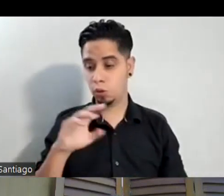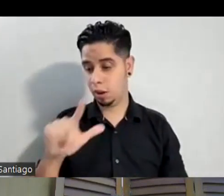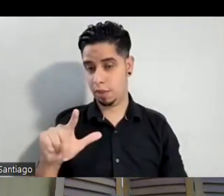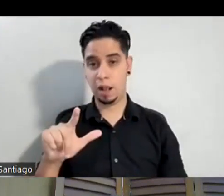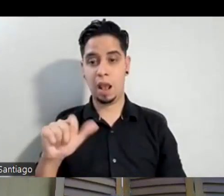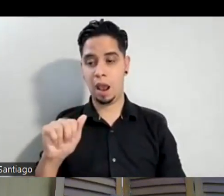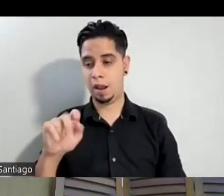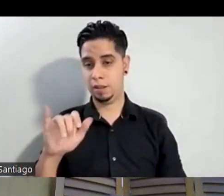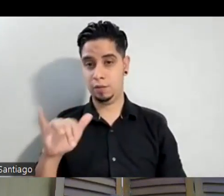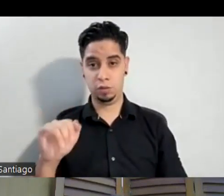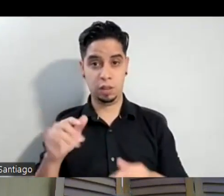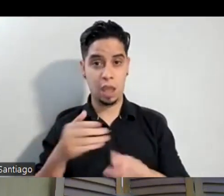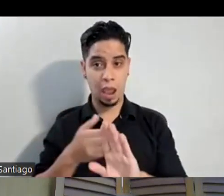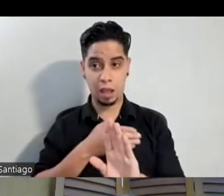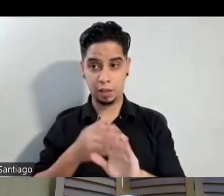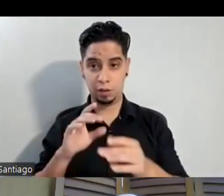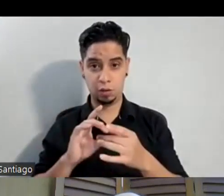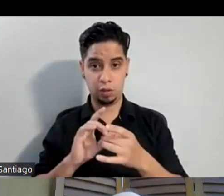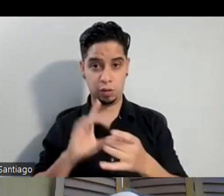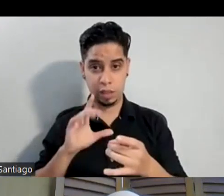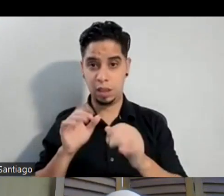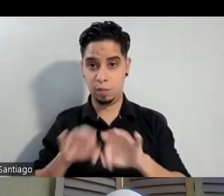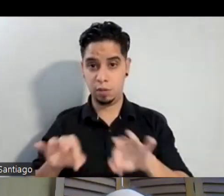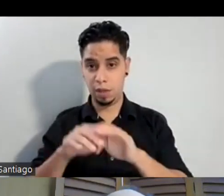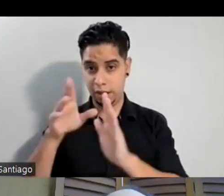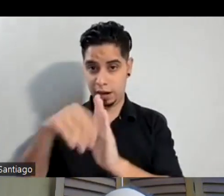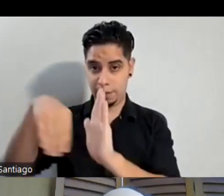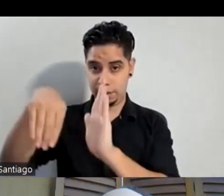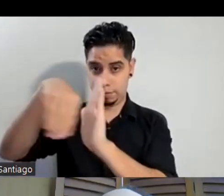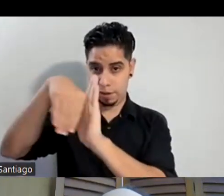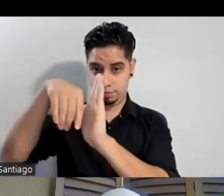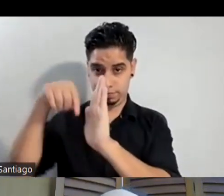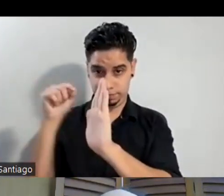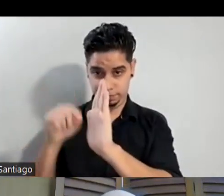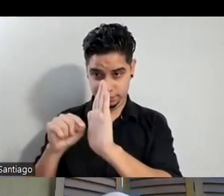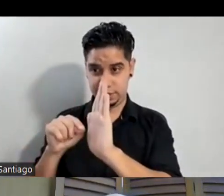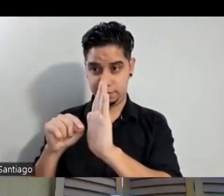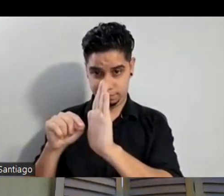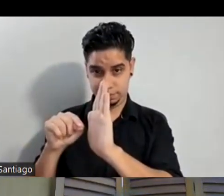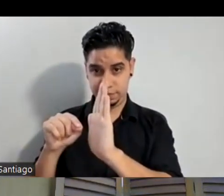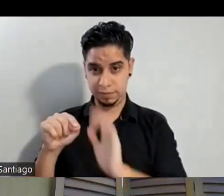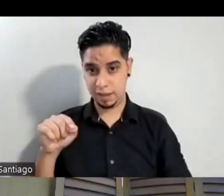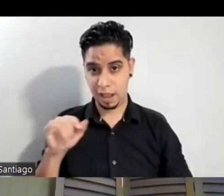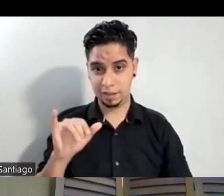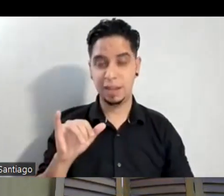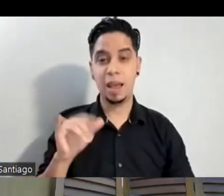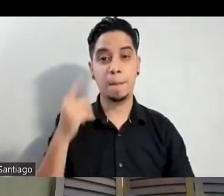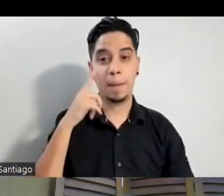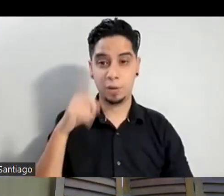importante que antes que se desconecten me le den a la campanita. Denle a la campanita para que se puedan suscribir